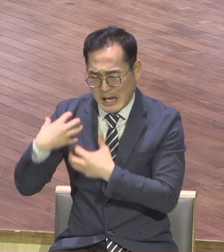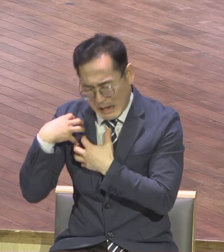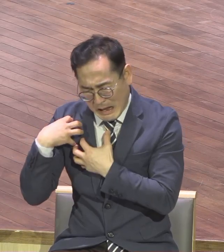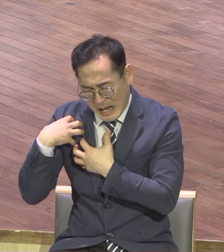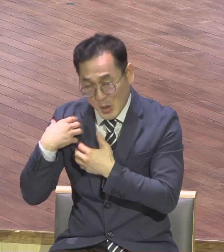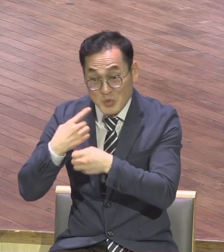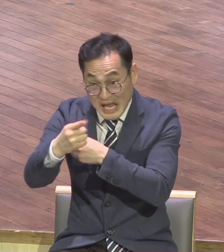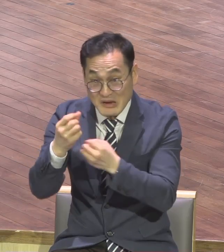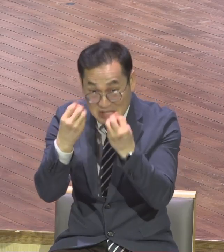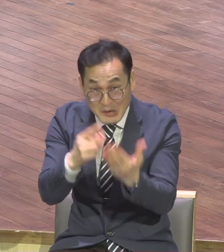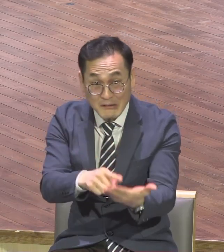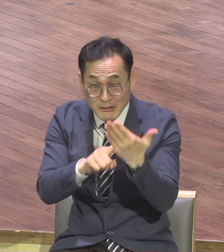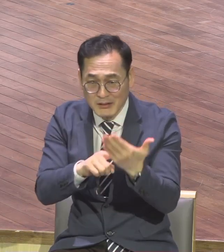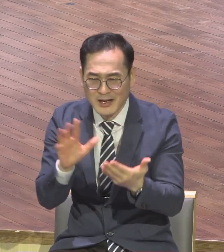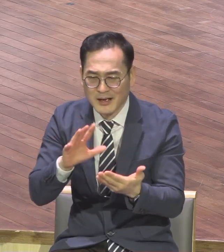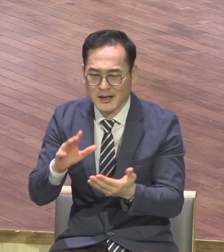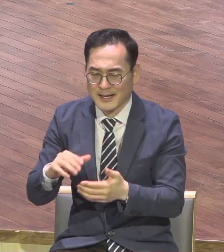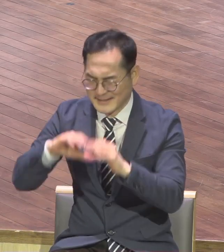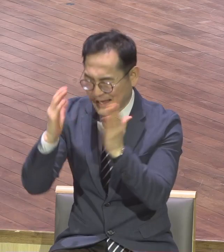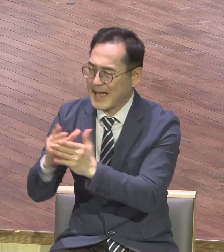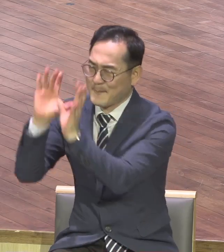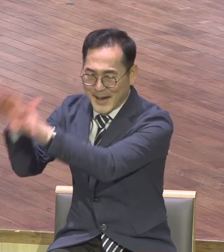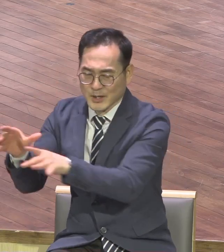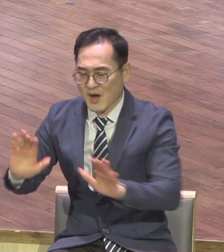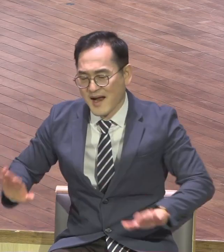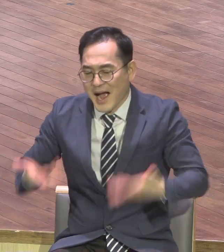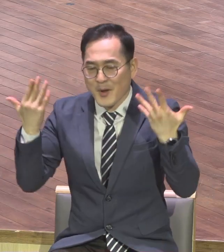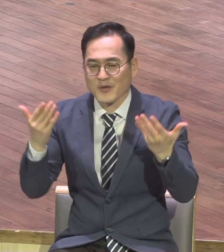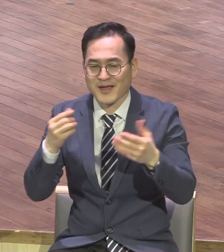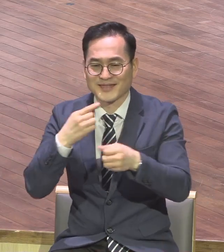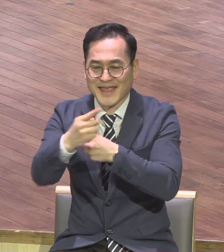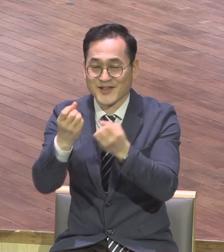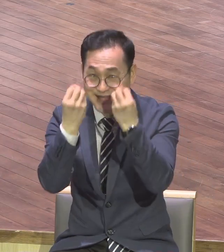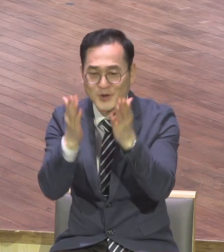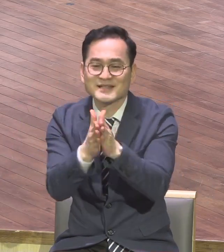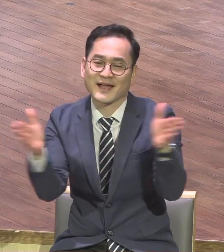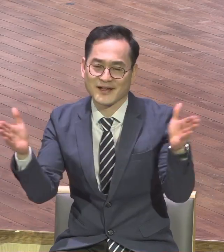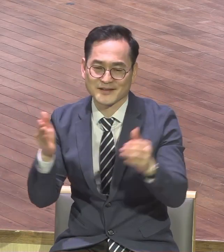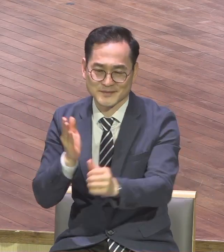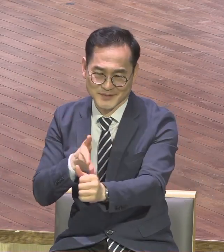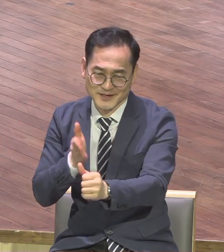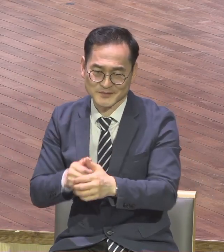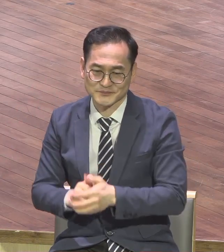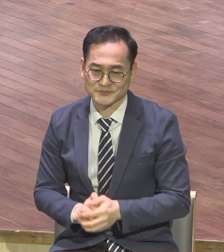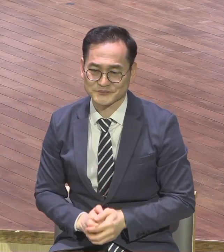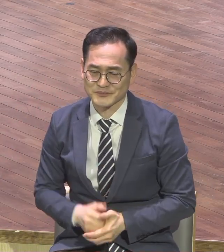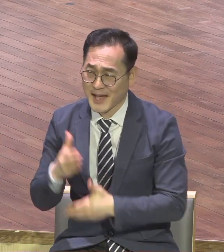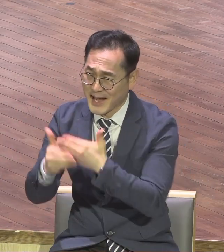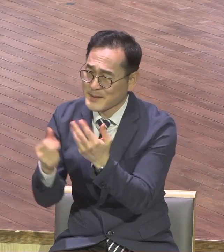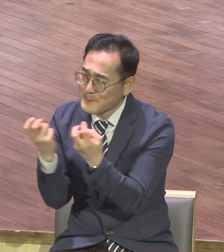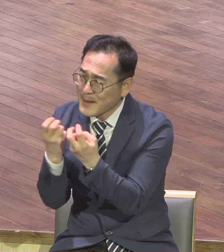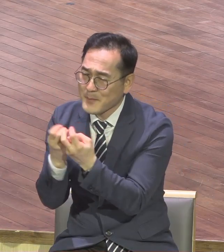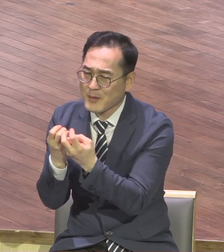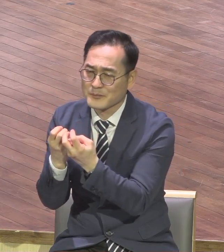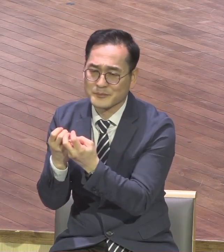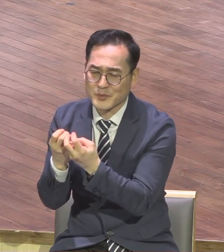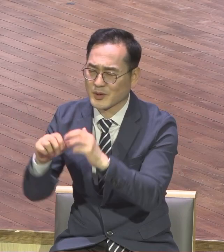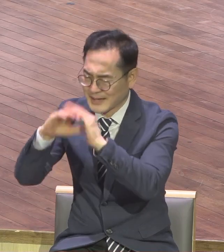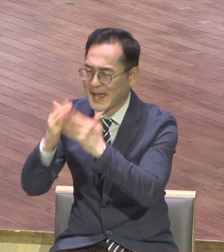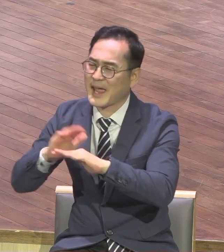다 내려놔라고 내는데 맡기라고 내가 이럴 행해 주겠다고 너가 알지 못한 방법으로 내가 하겠다고 선포들